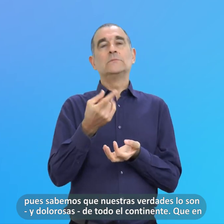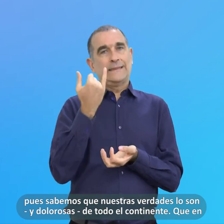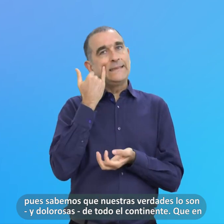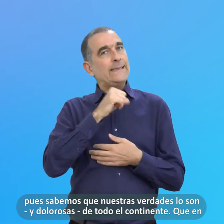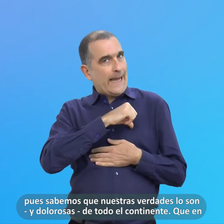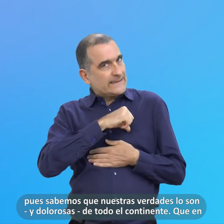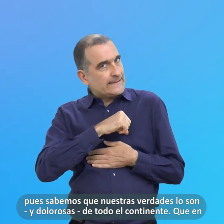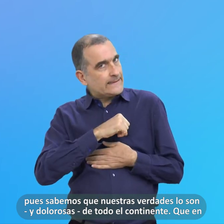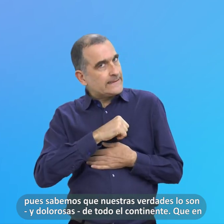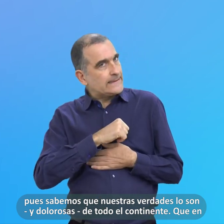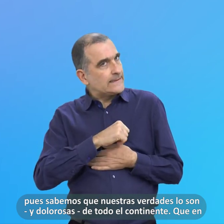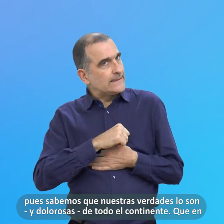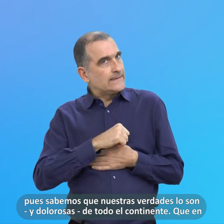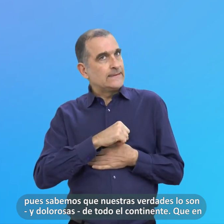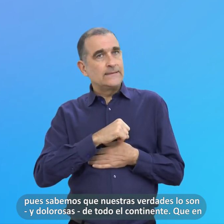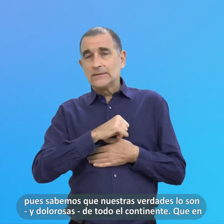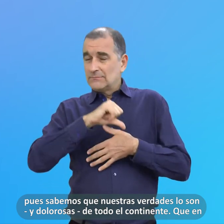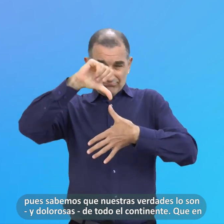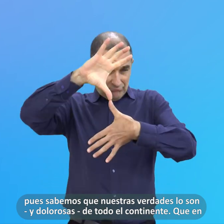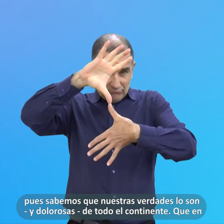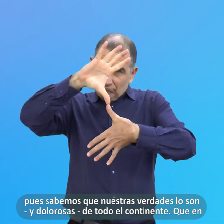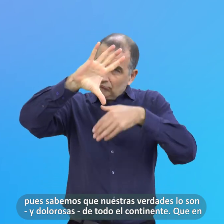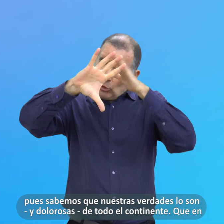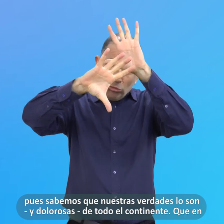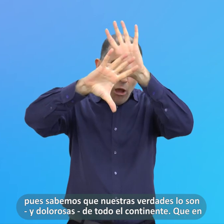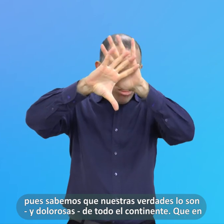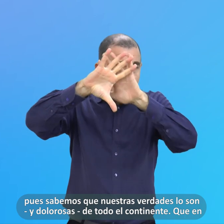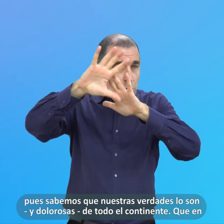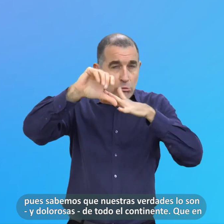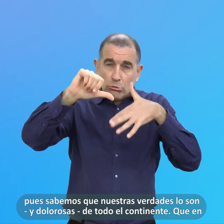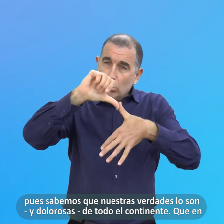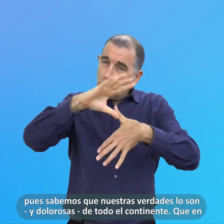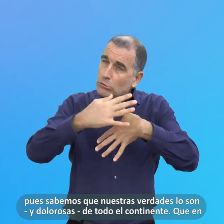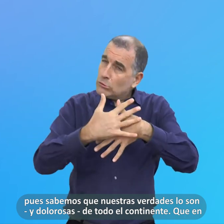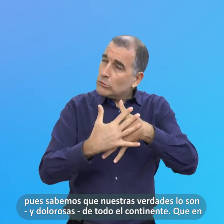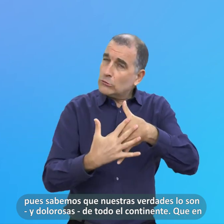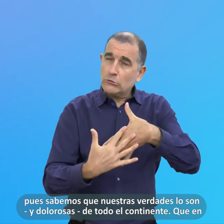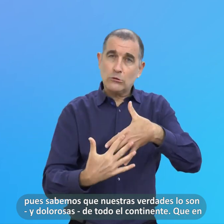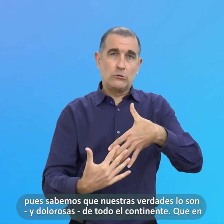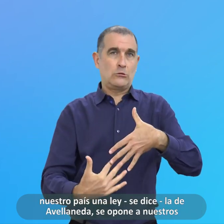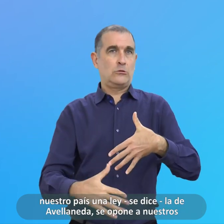Que En Nuestro País Una Ley Se Dice